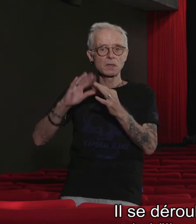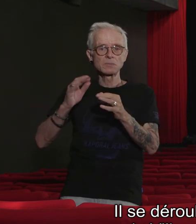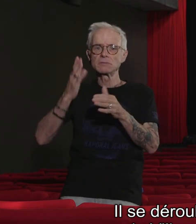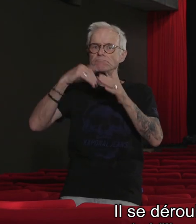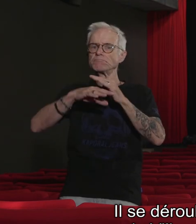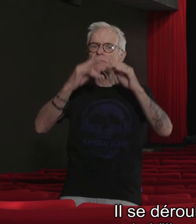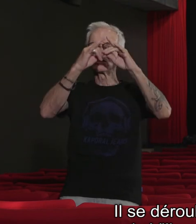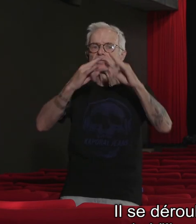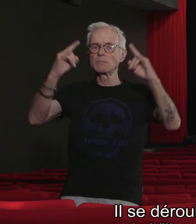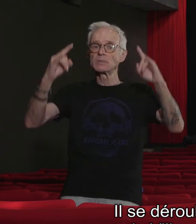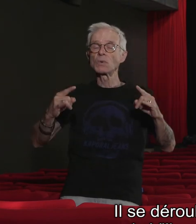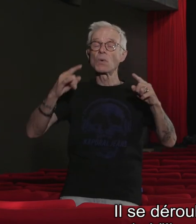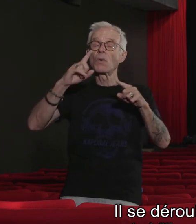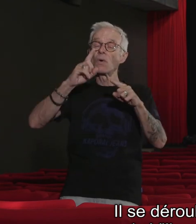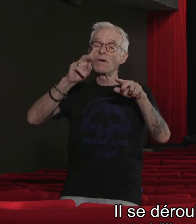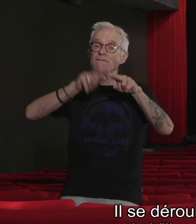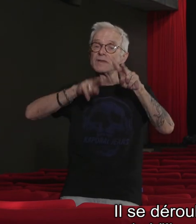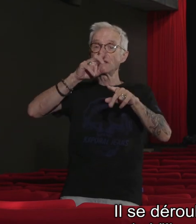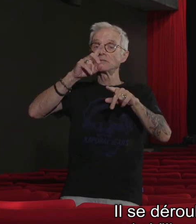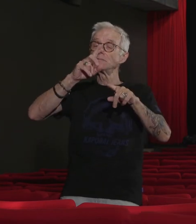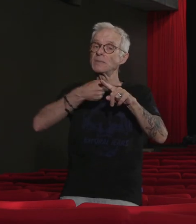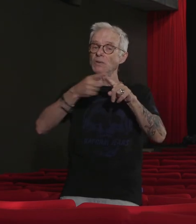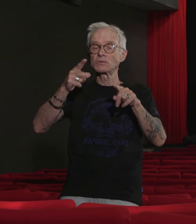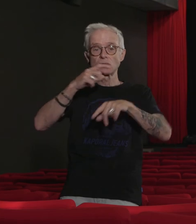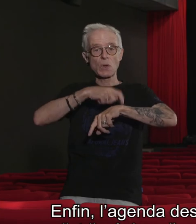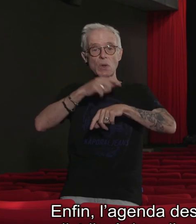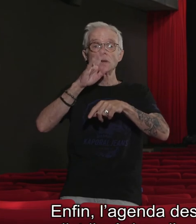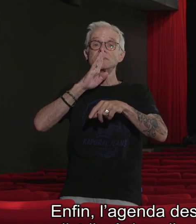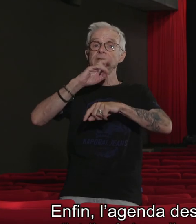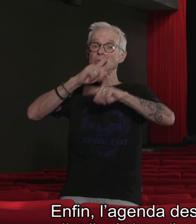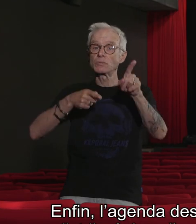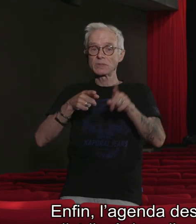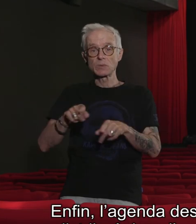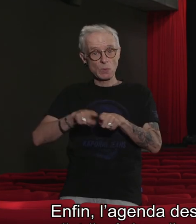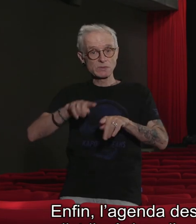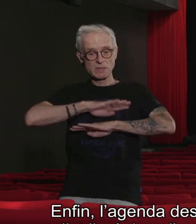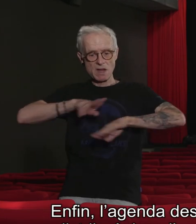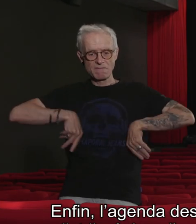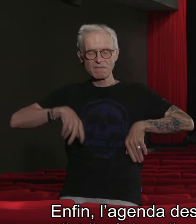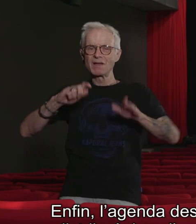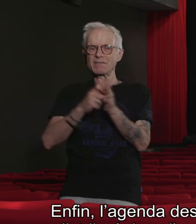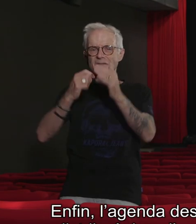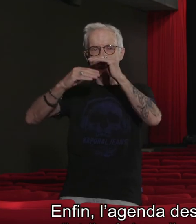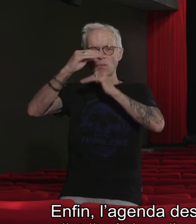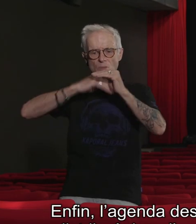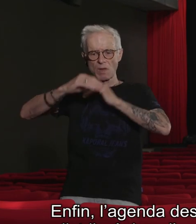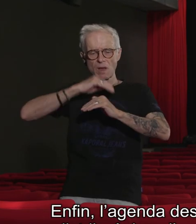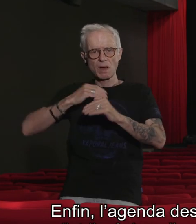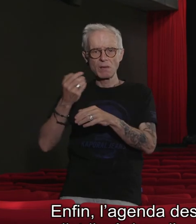village Métrange à 12h30. Enfin, l'agenda des événements courts-métranges, distribués dans l